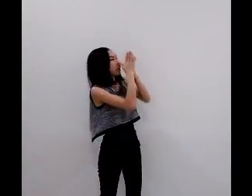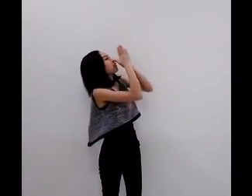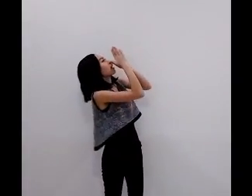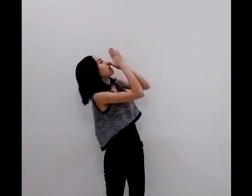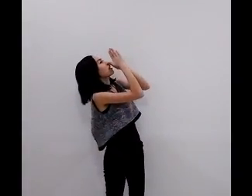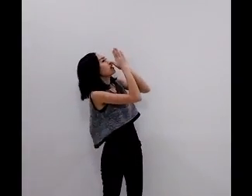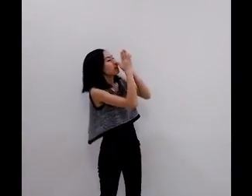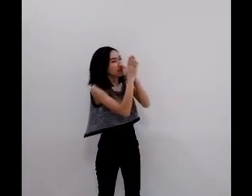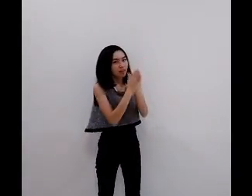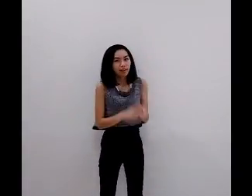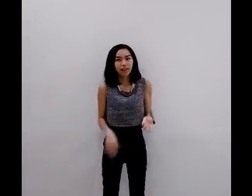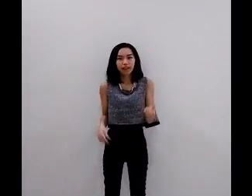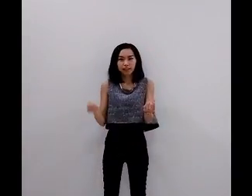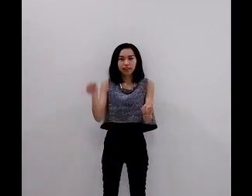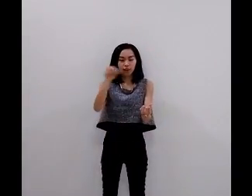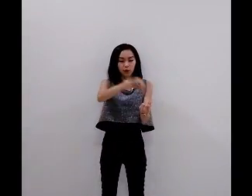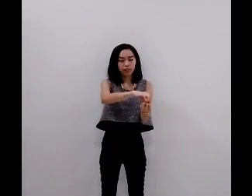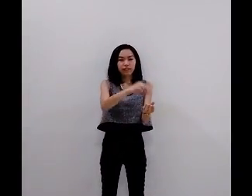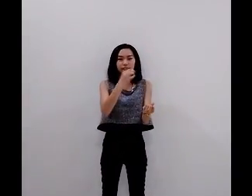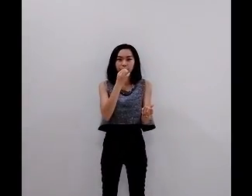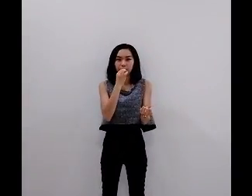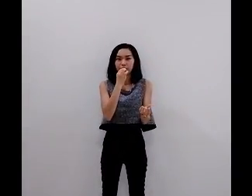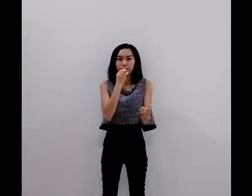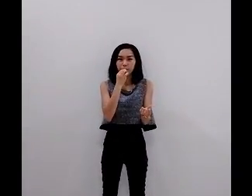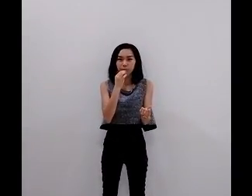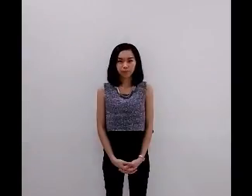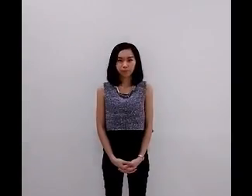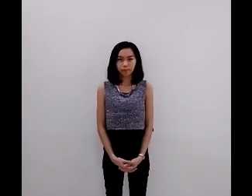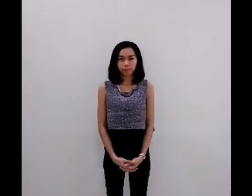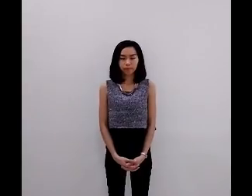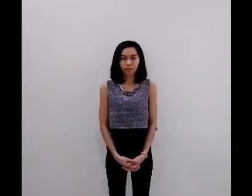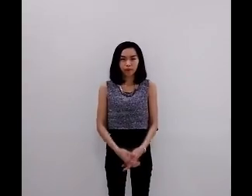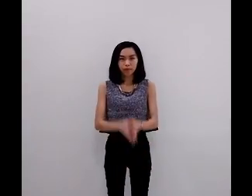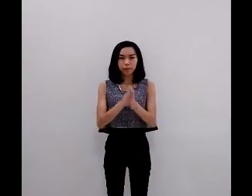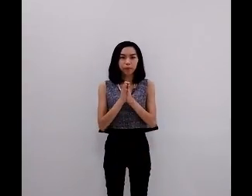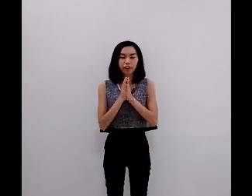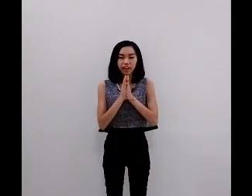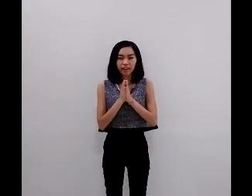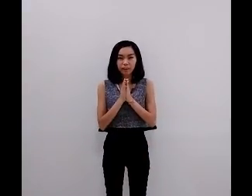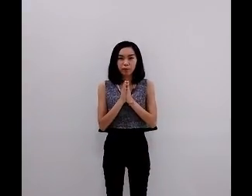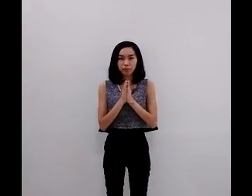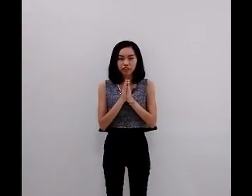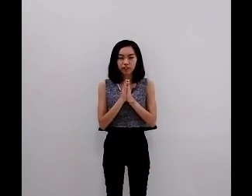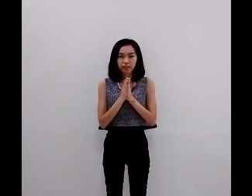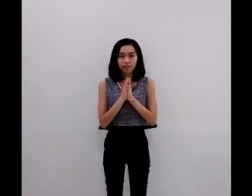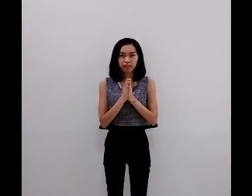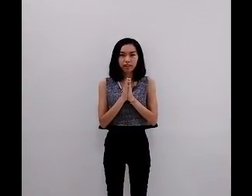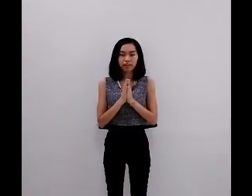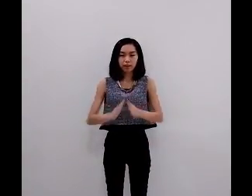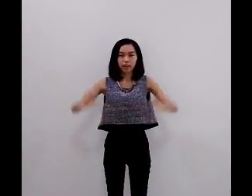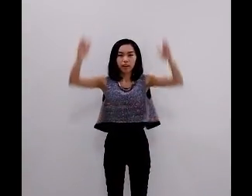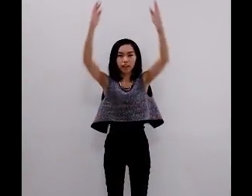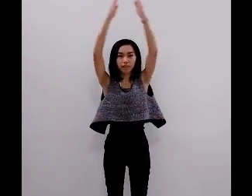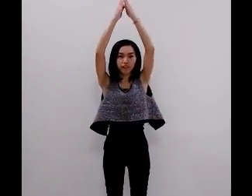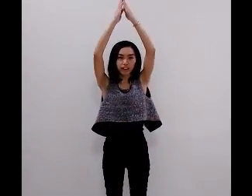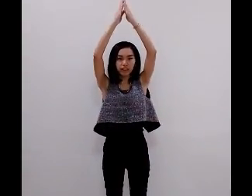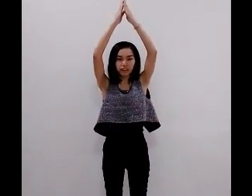Baptize, the Lord suffer. Pray in the name of Jesus, love God,